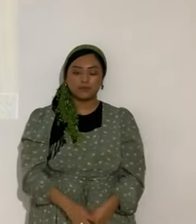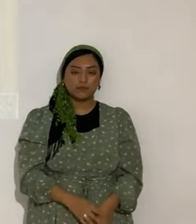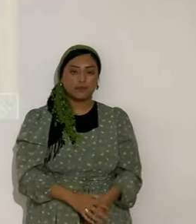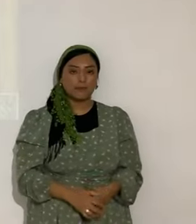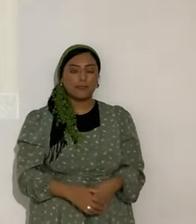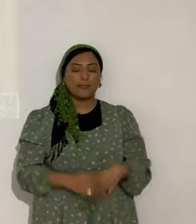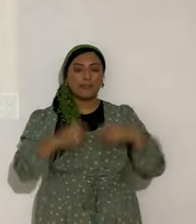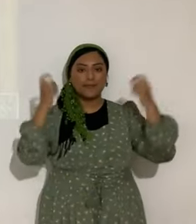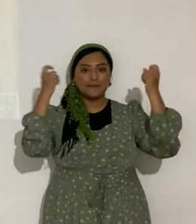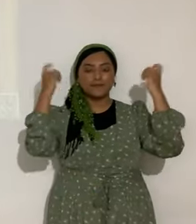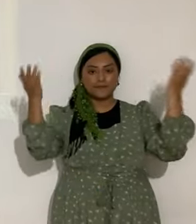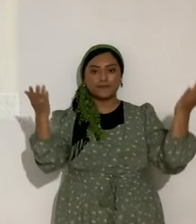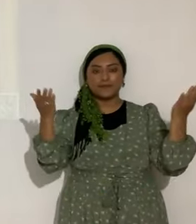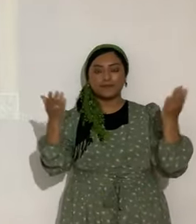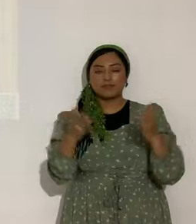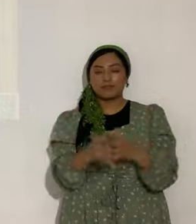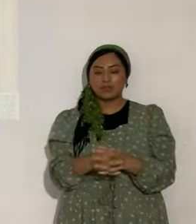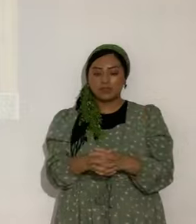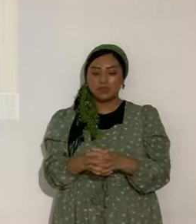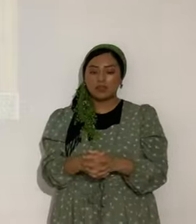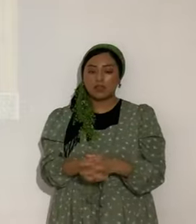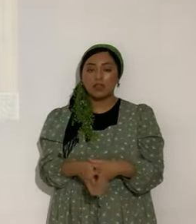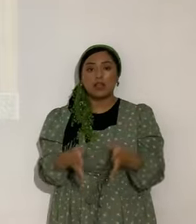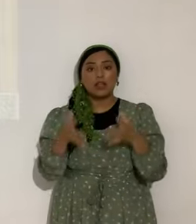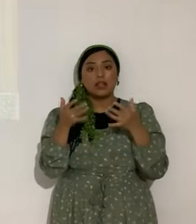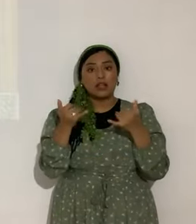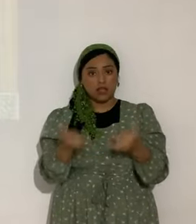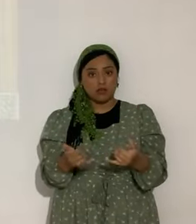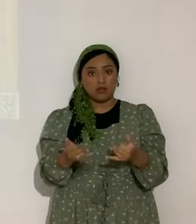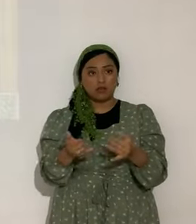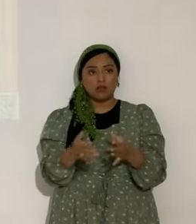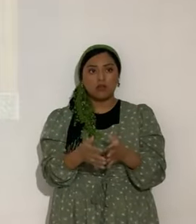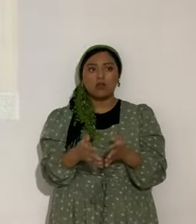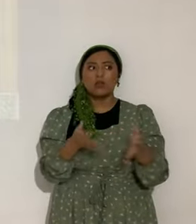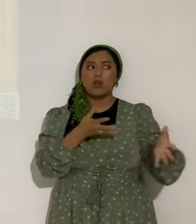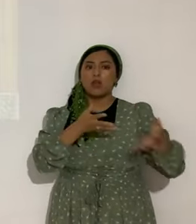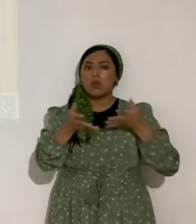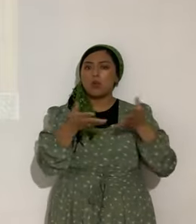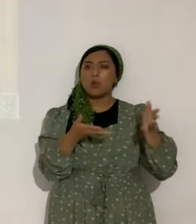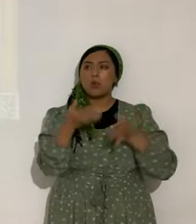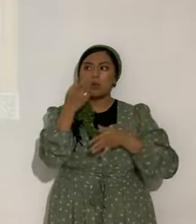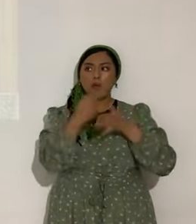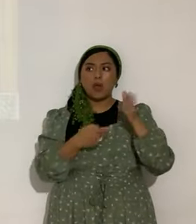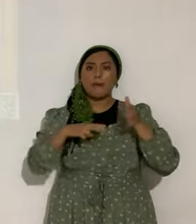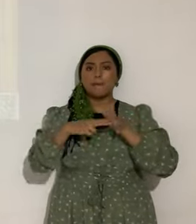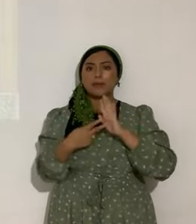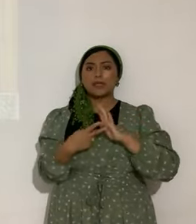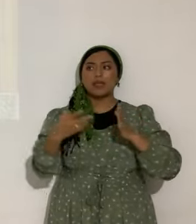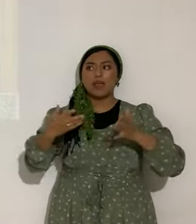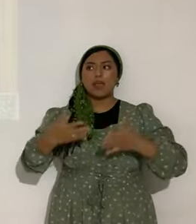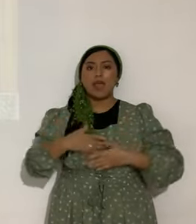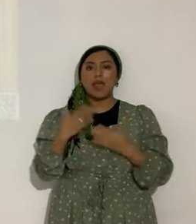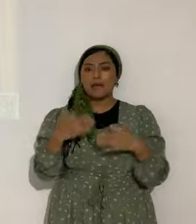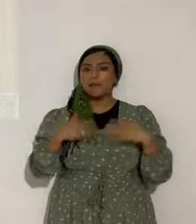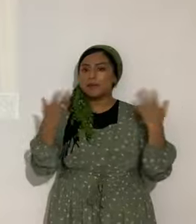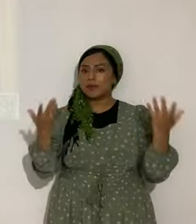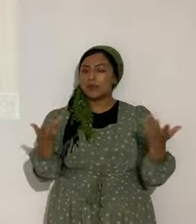Aleluya. Bueno. Ahora, ¿qué significa feliz? Bueno, allá está la jale. Soy